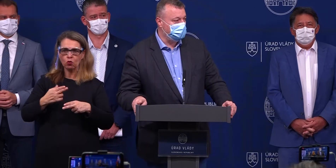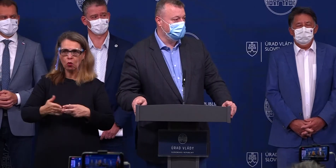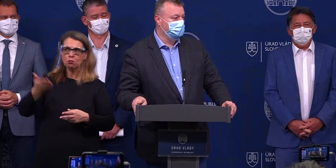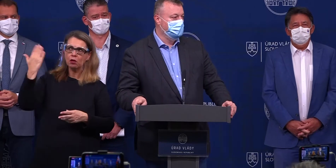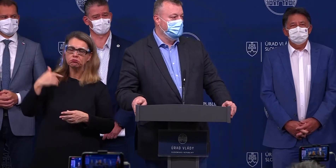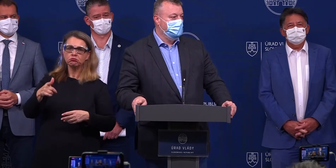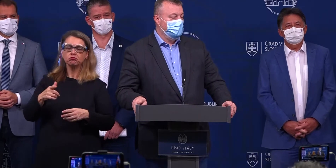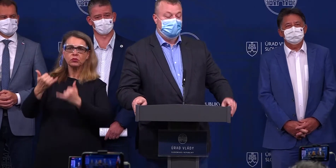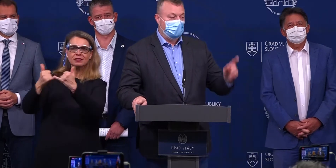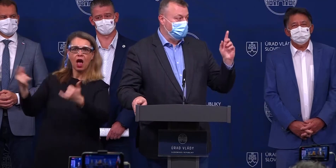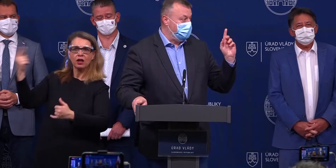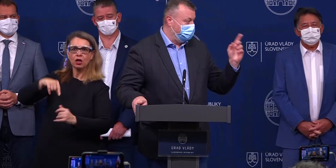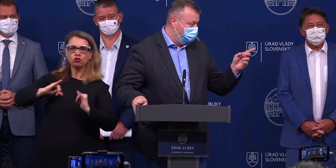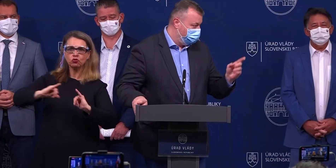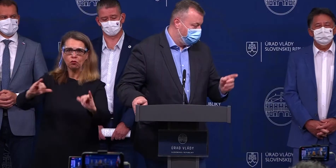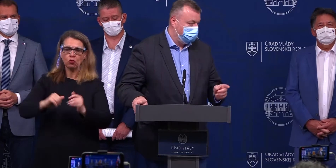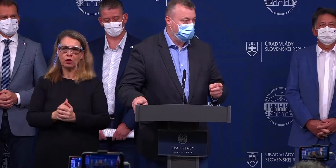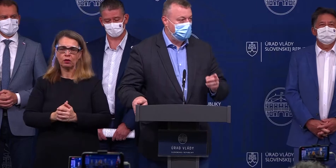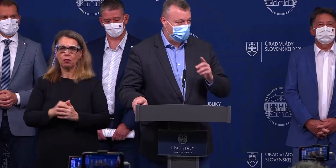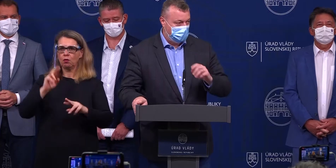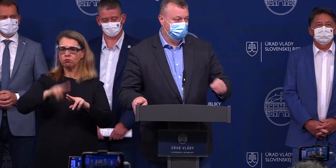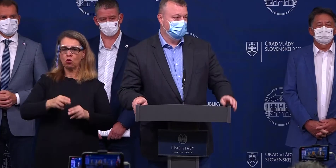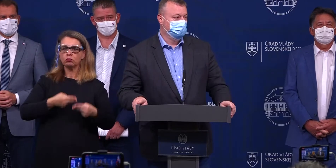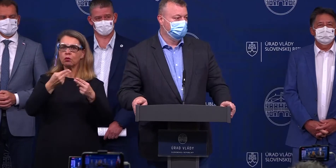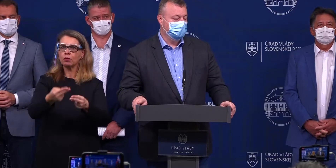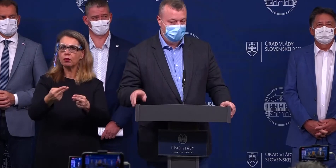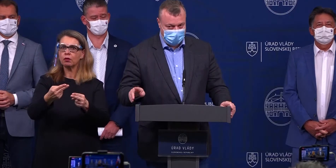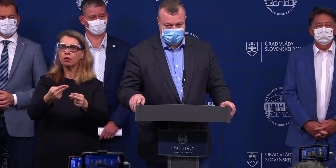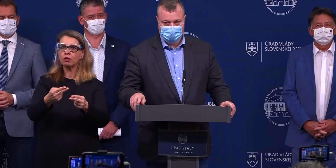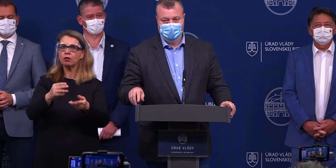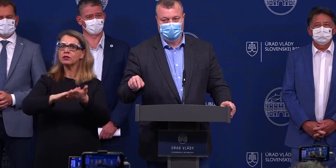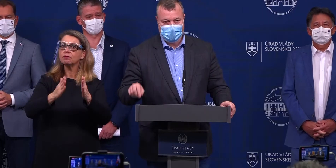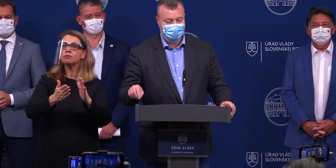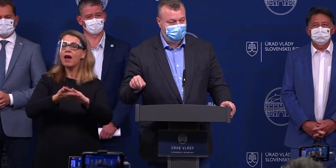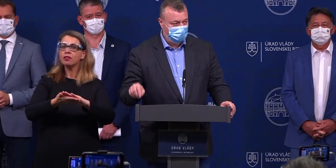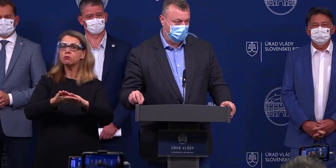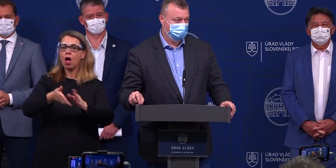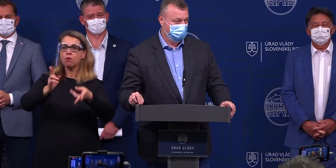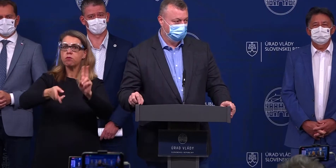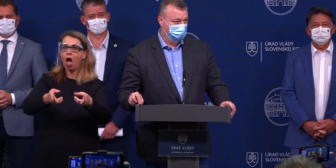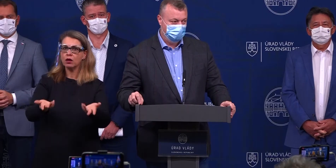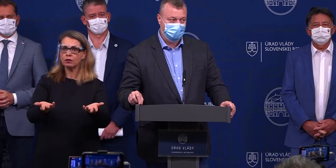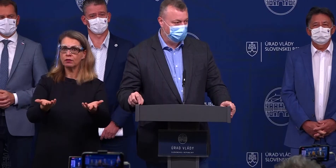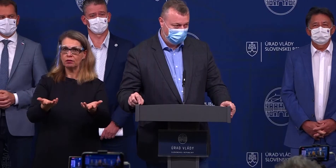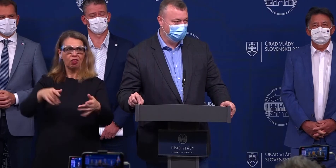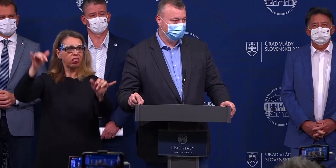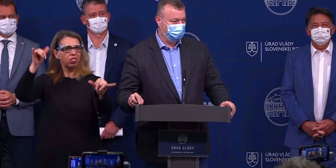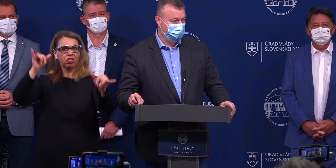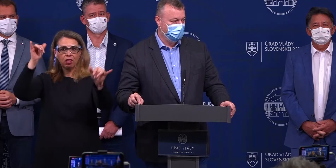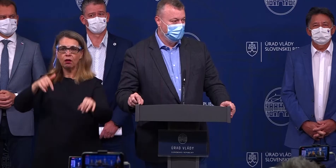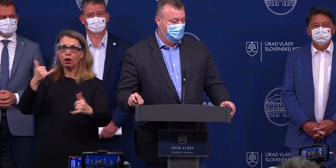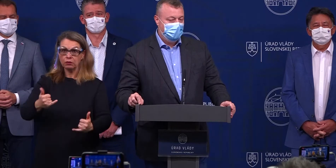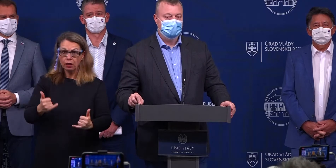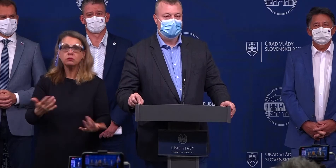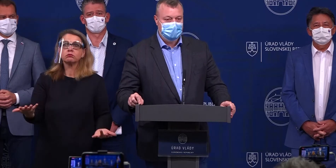to boli bary a svadby. Dnes je to nákaza doma. My máme všetky data.